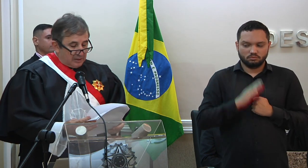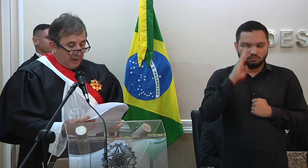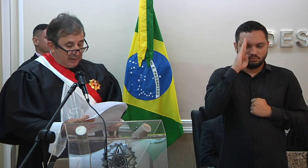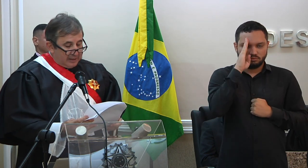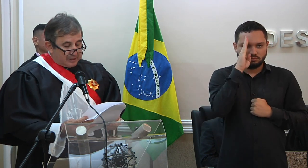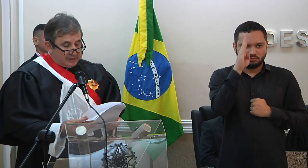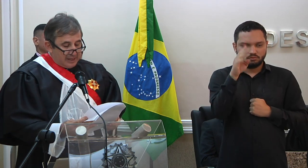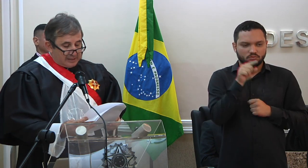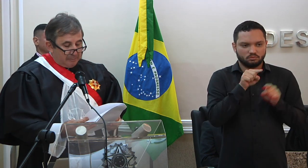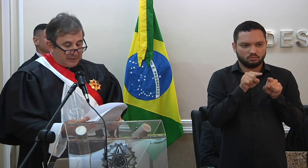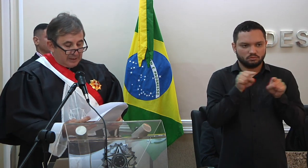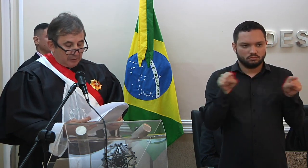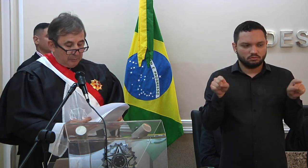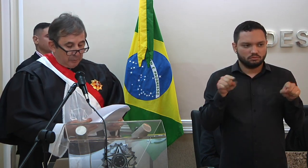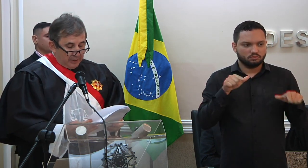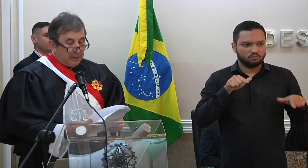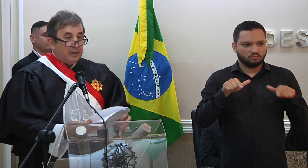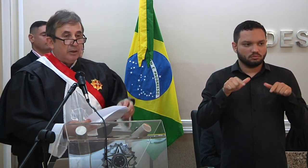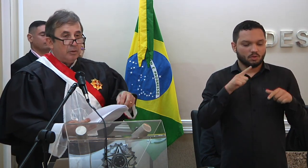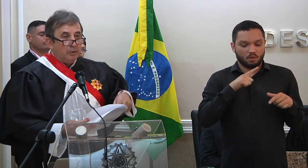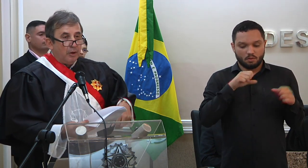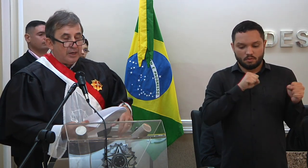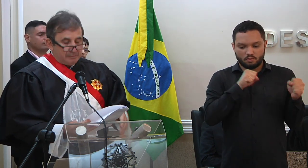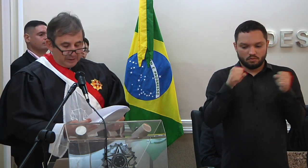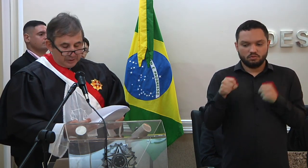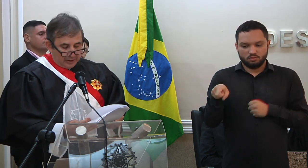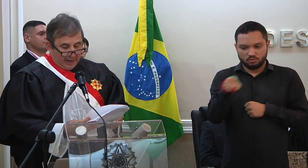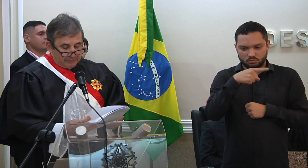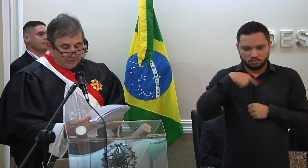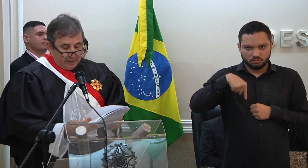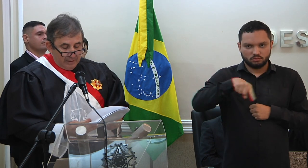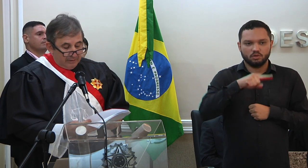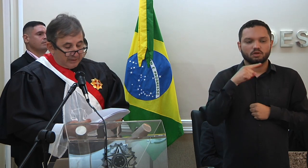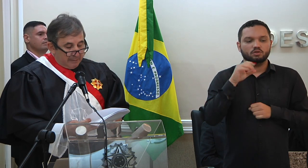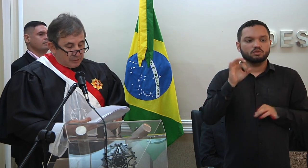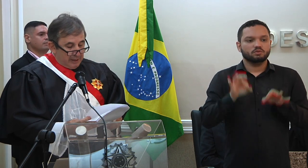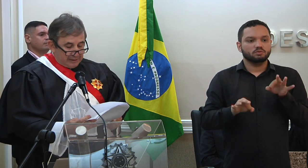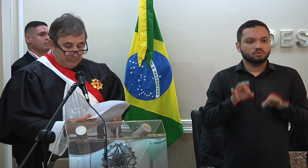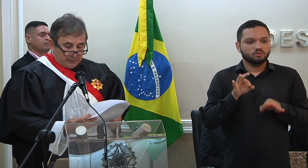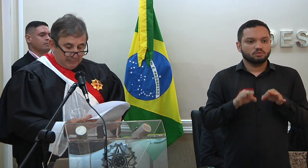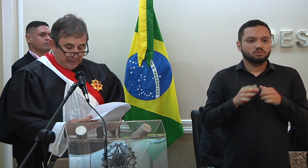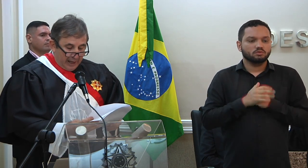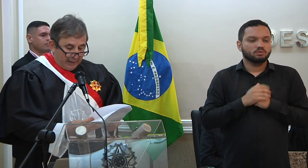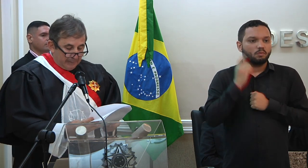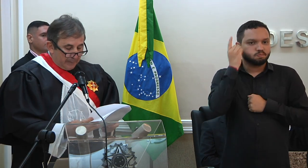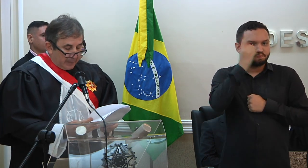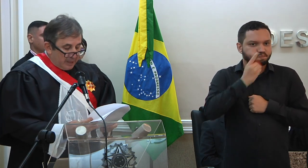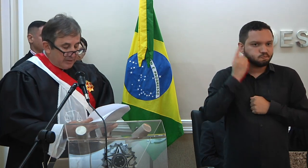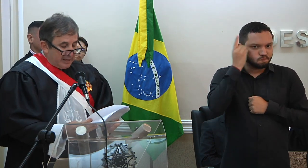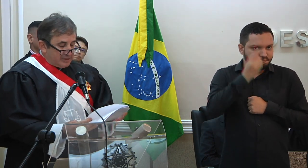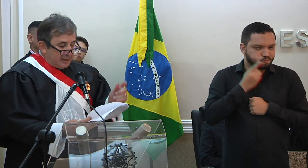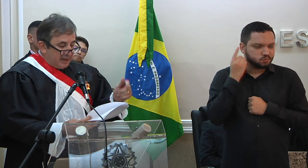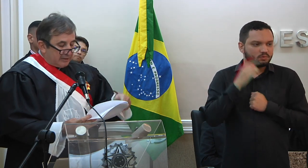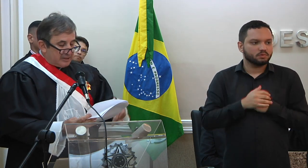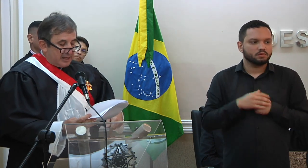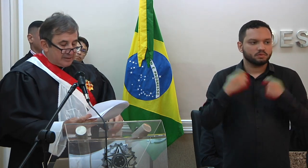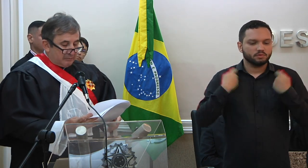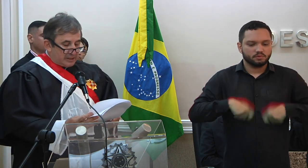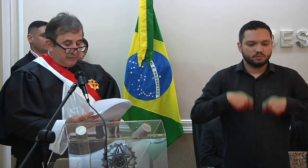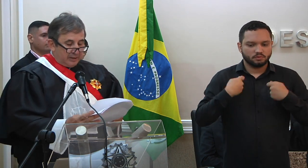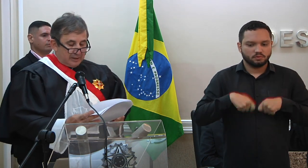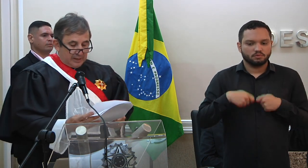principalmente aqueles que isessem parcela do poder, como nós, magistrados, temos responsabilidade na